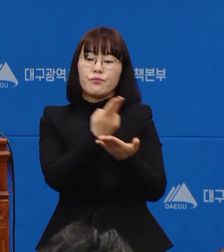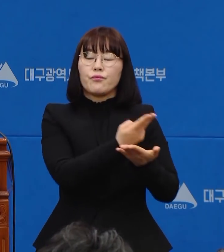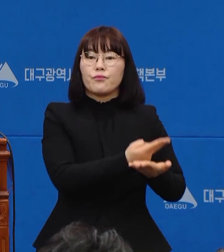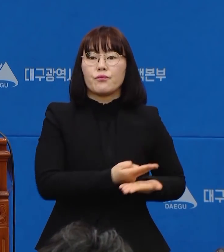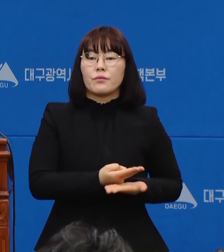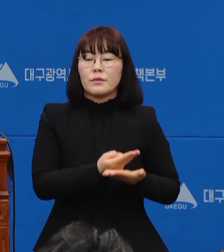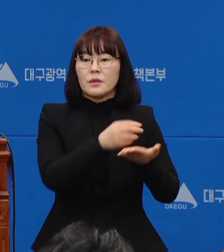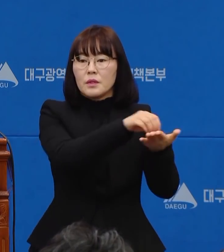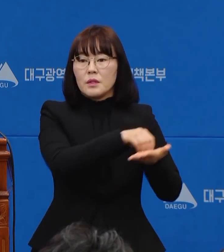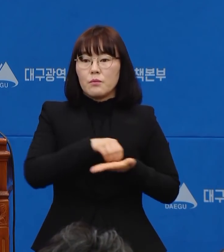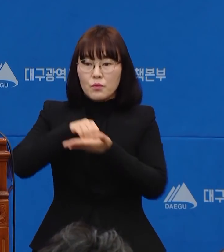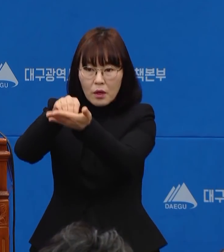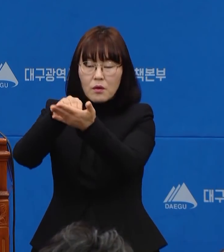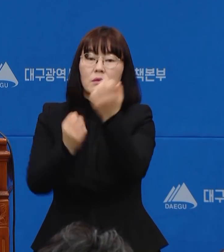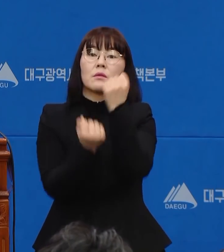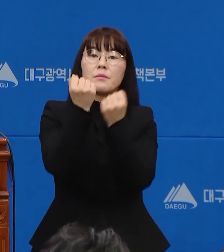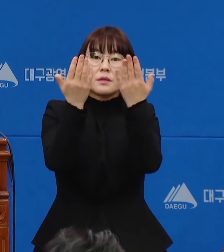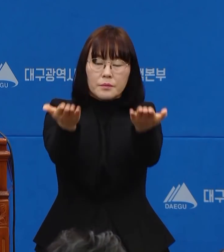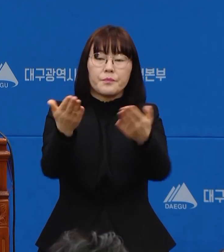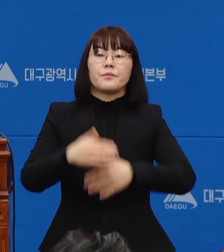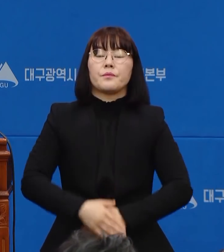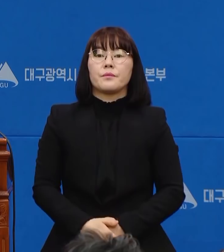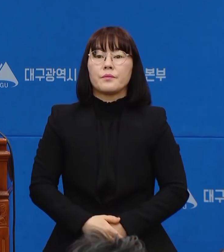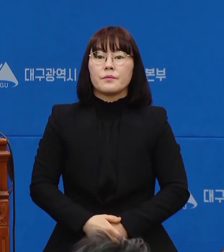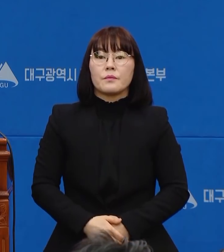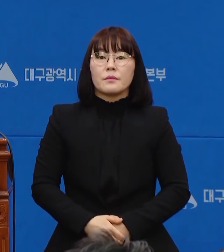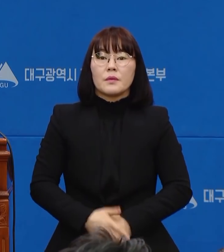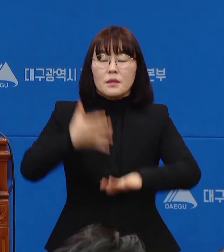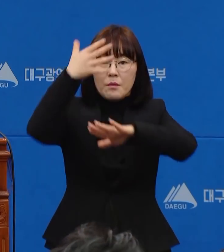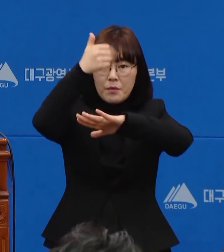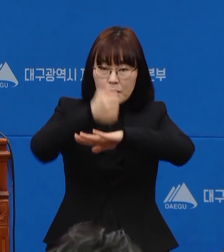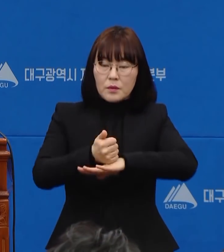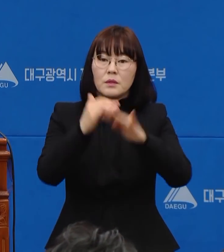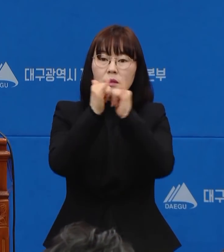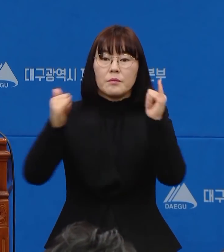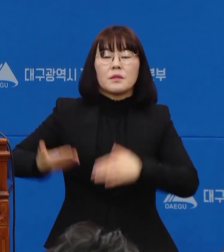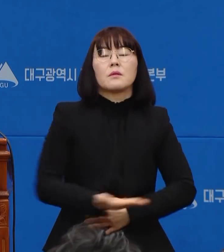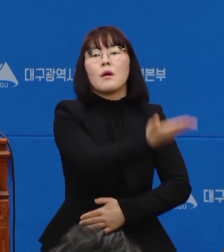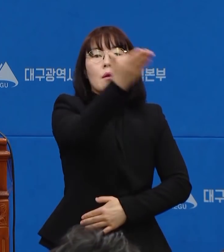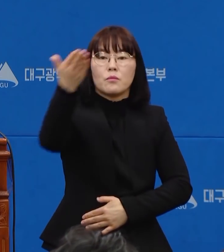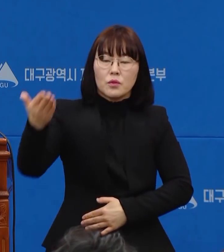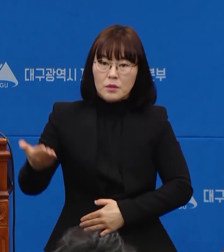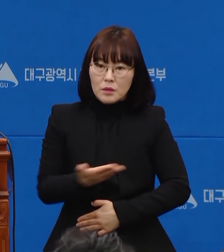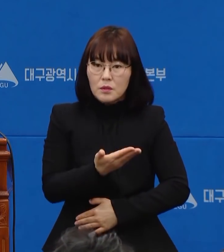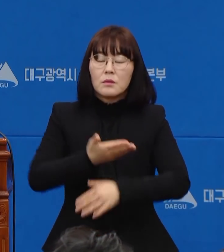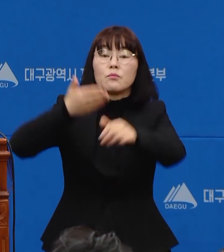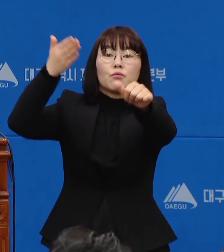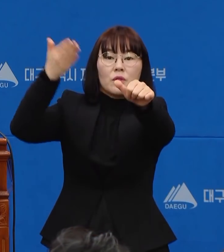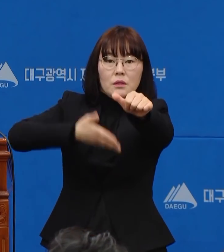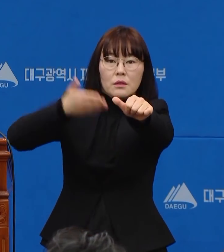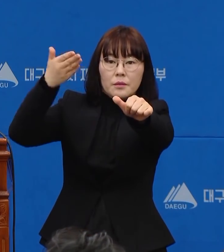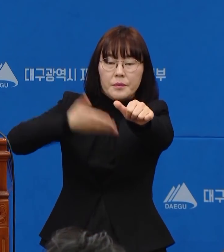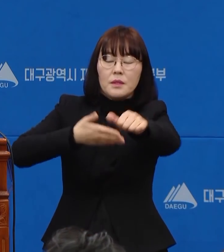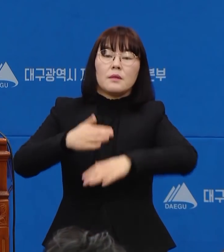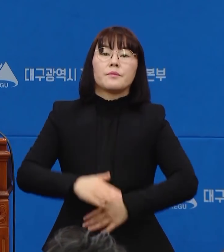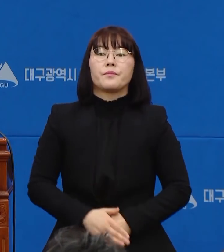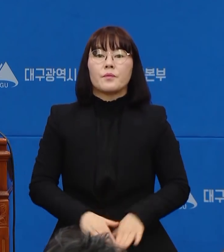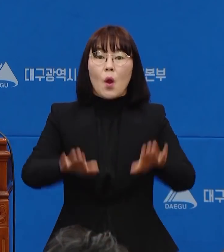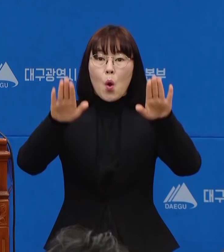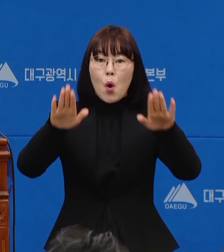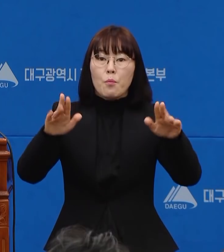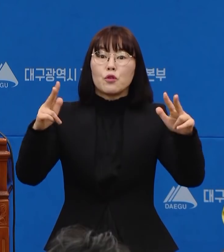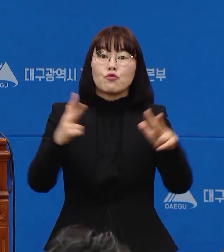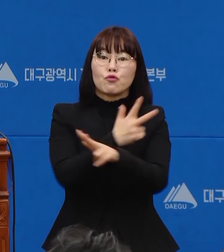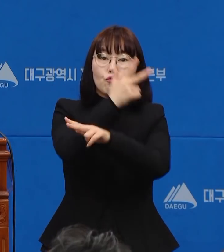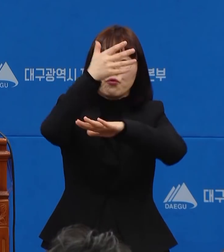예정임을 알려드립니다. 끝으로 시민 여러분들께 부탁의 말씀 드리겠습니다. 이번